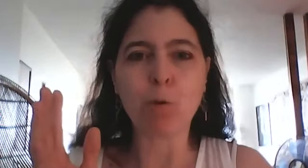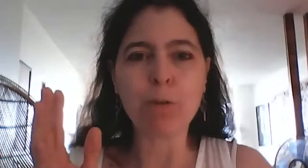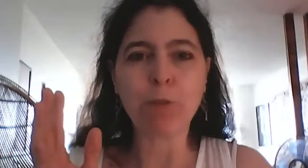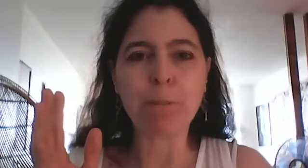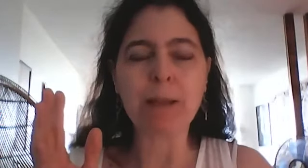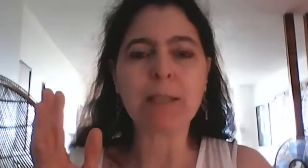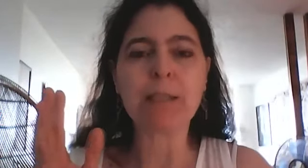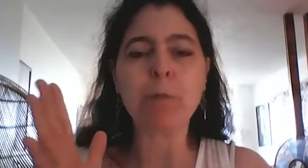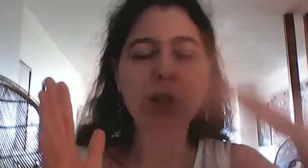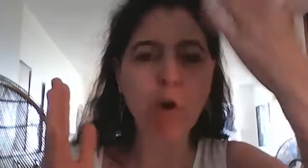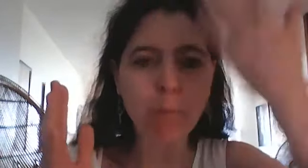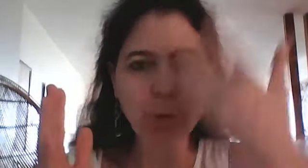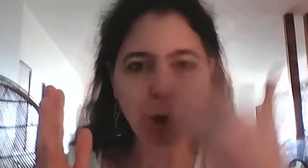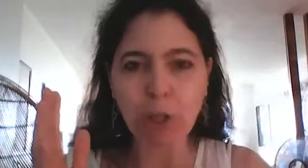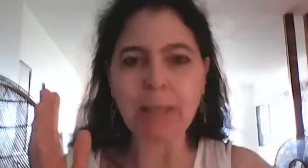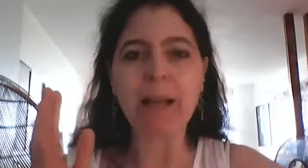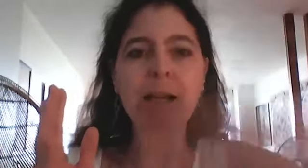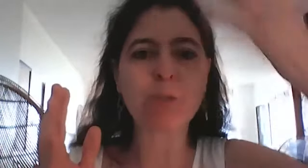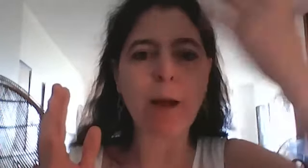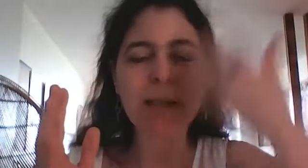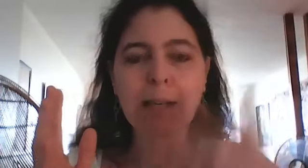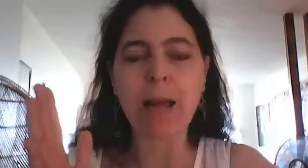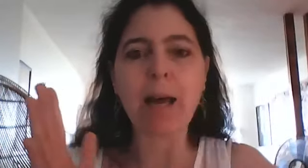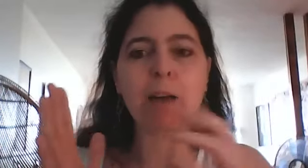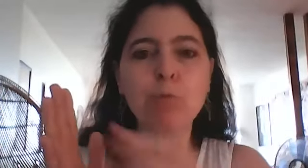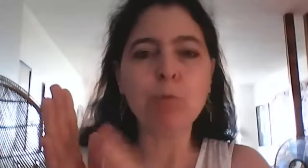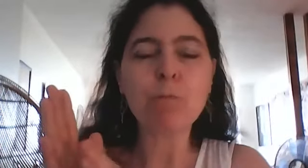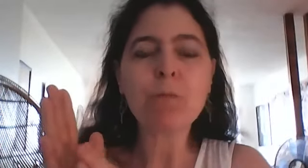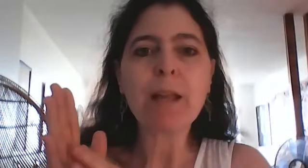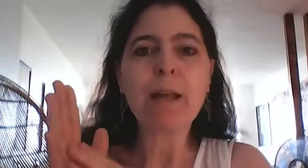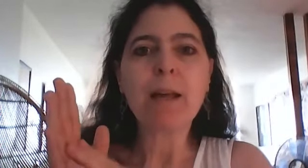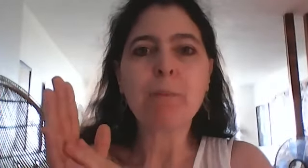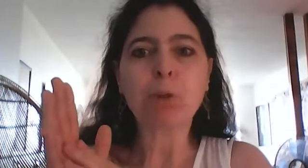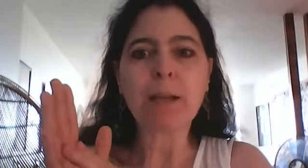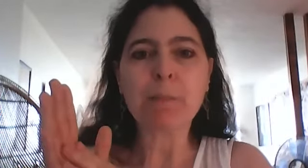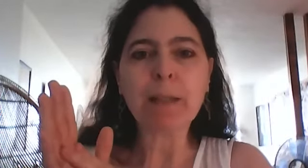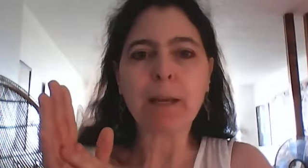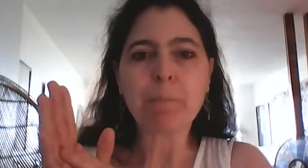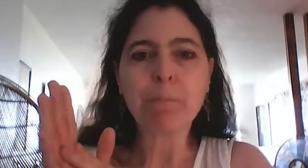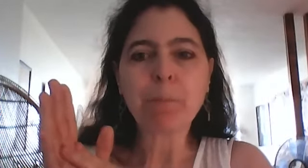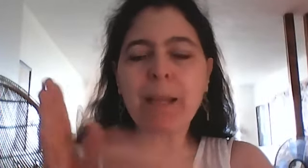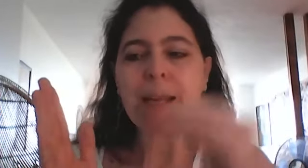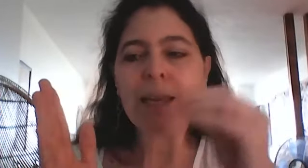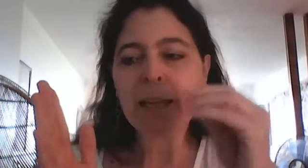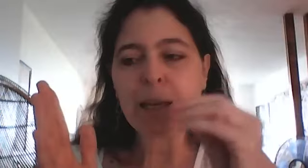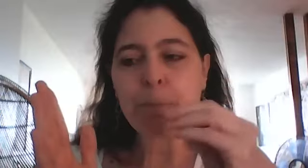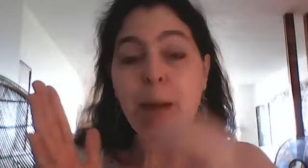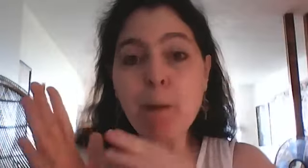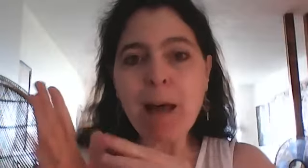au niveau des pensées des émotions pour que le canal soit assez clair en nous pour transmettre et par moment